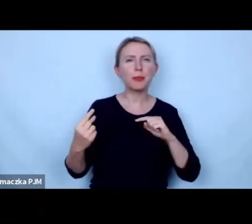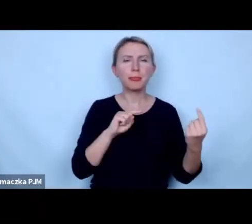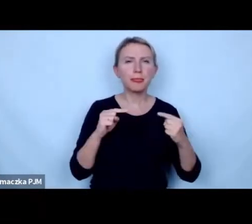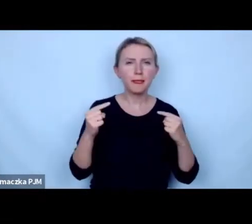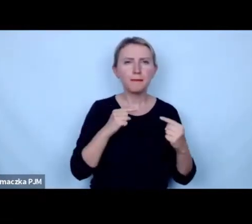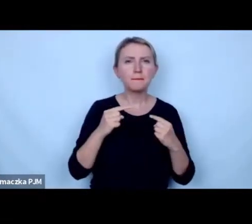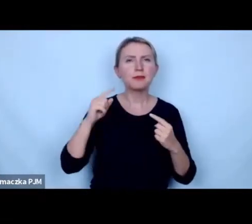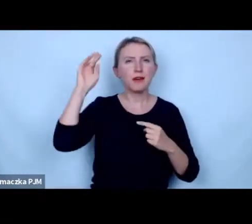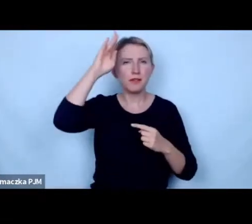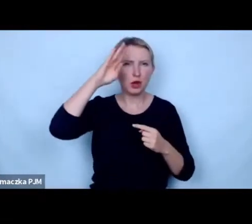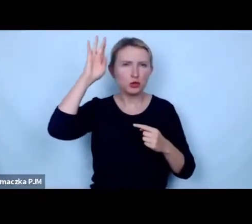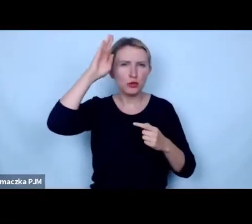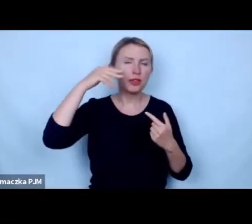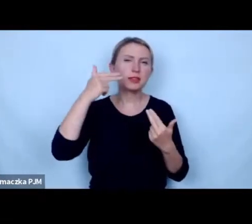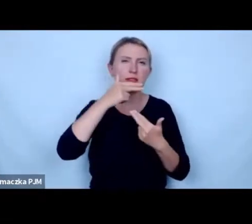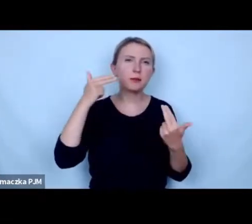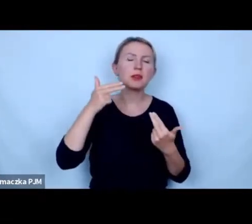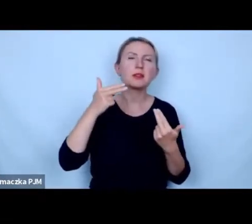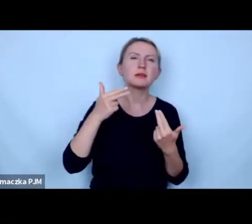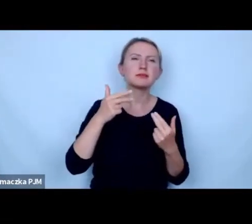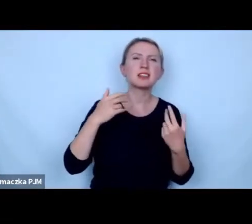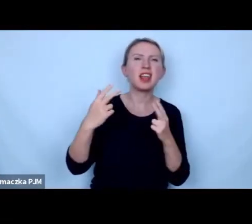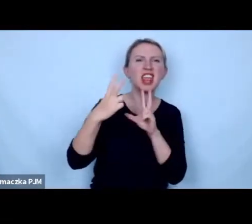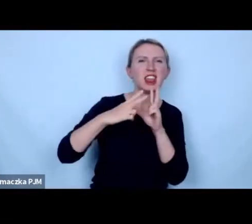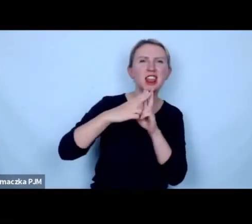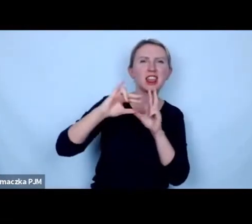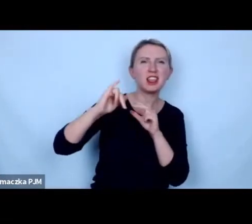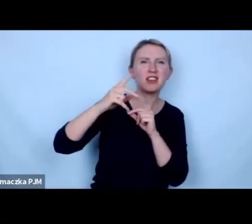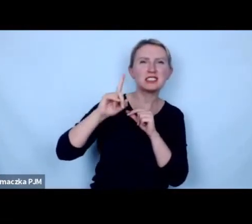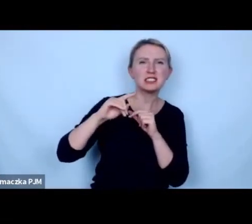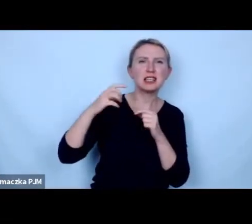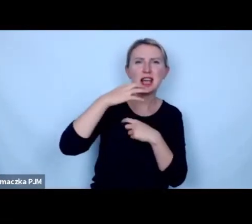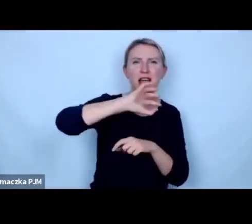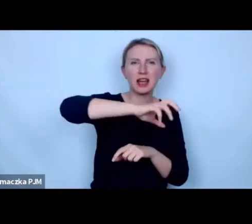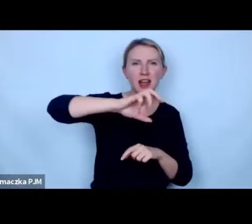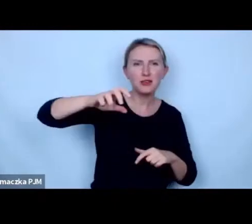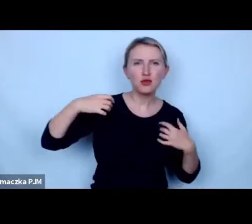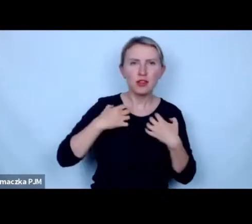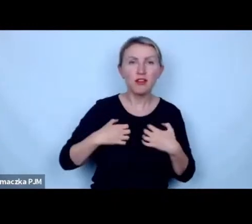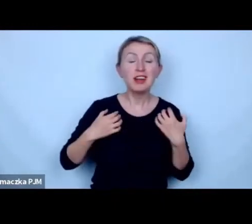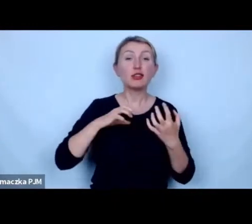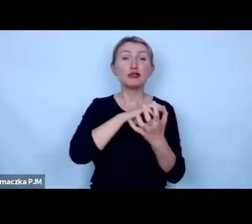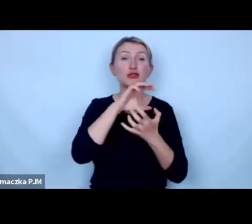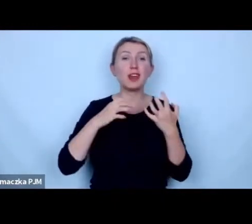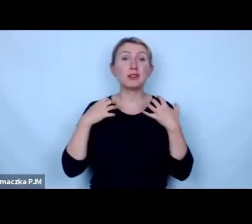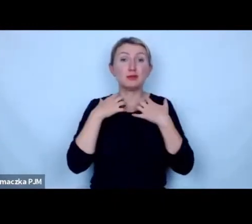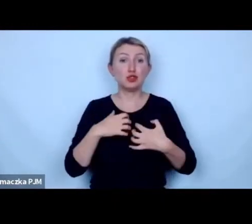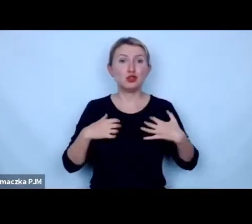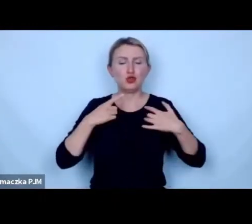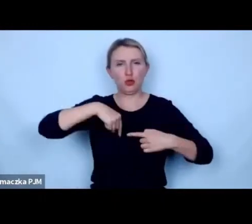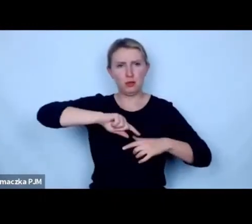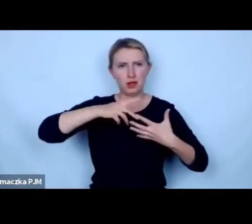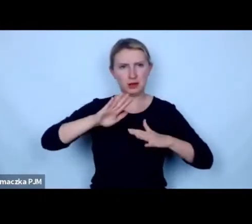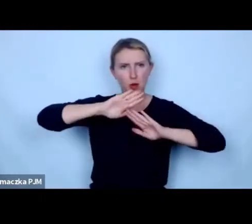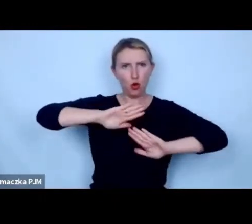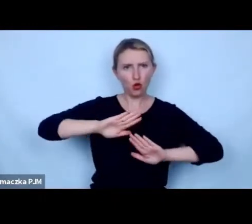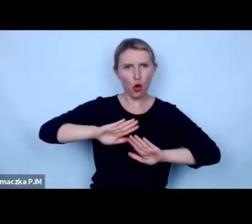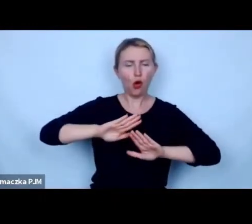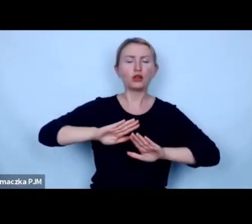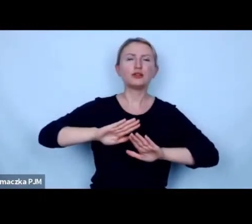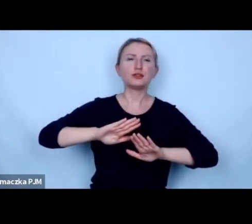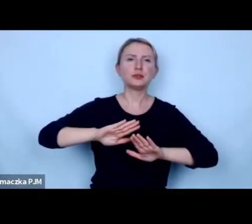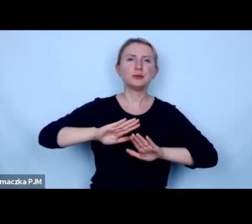stronie filozoficznej o gatunkach inwazyjnych dzisiaj wiemy że jakby świat przyrody który chcemy chronić w kontekście